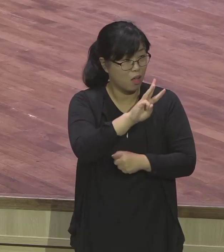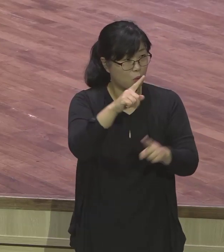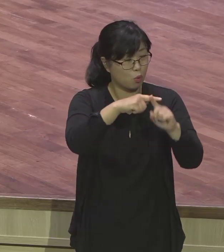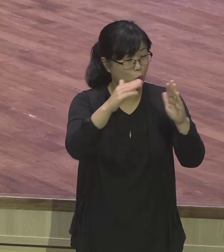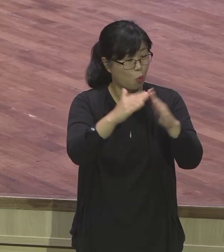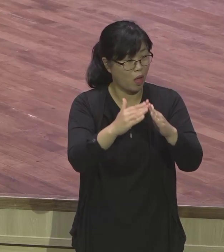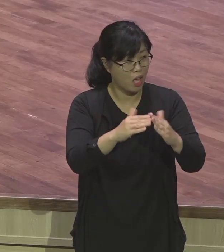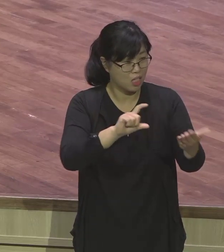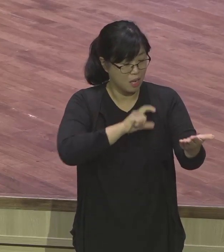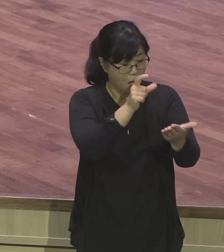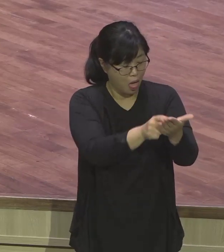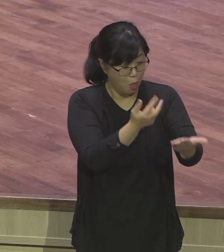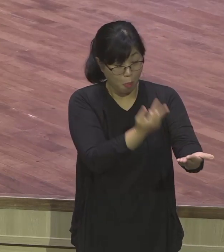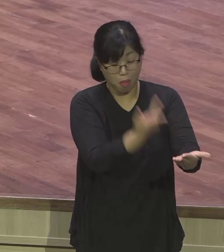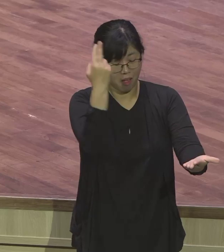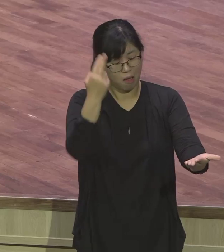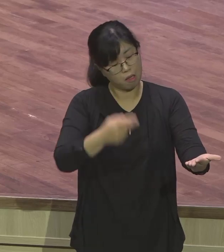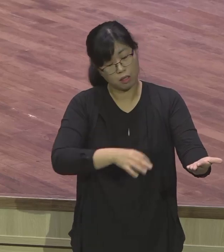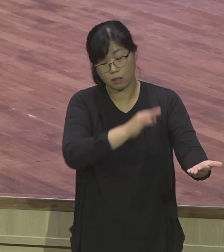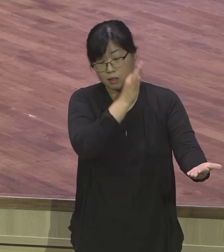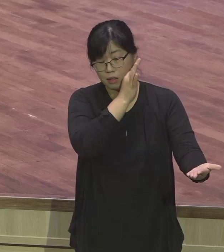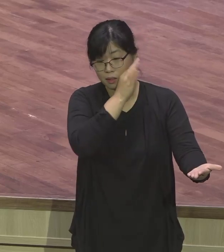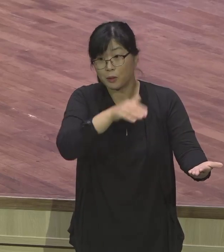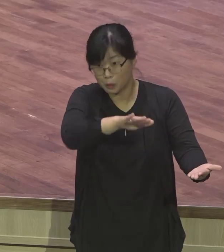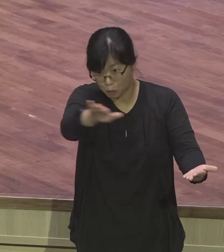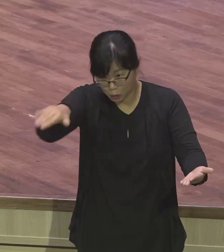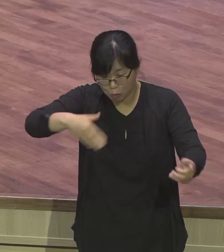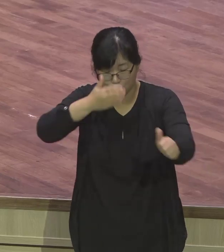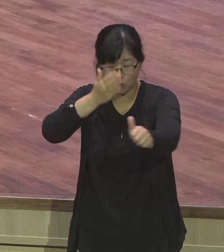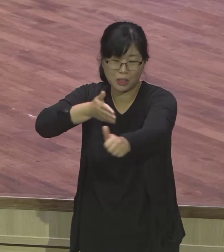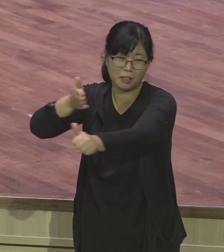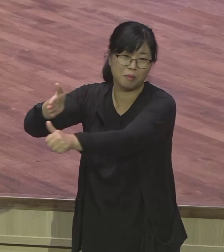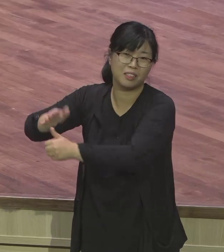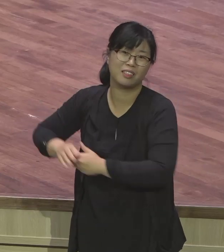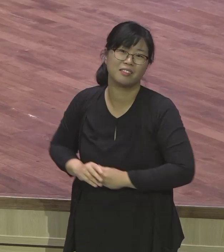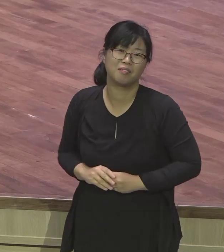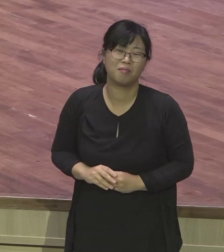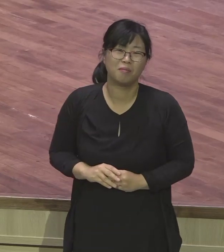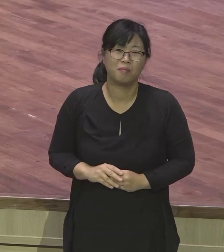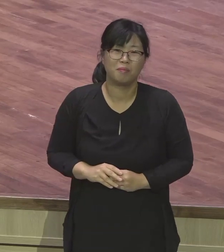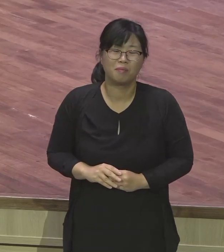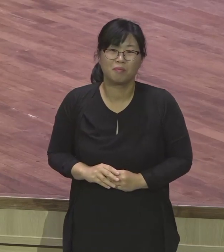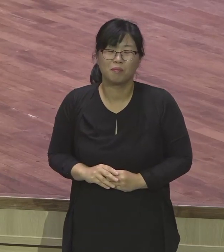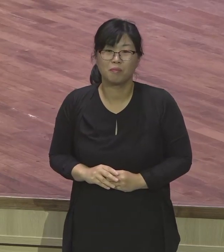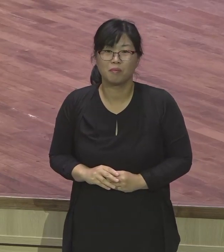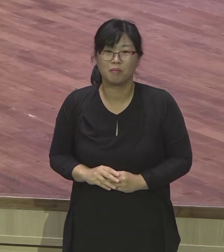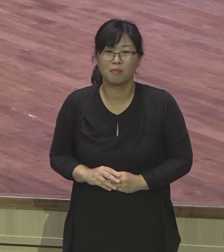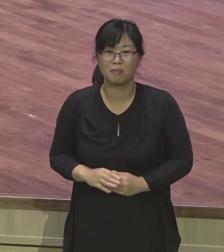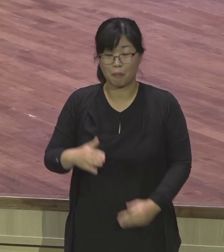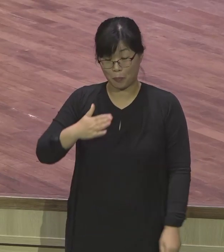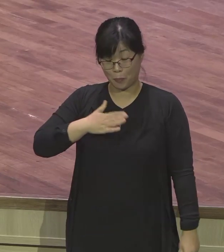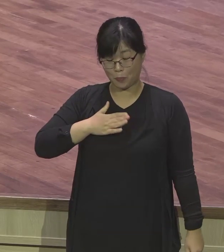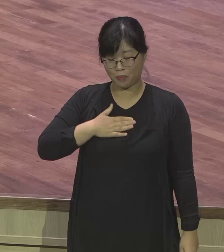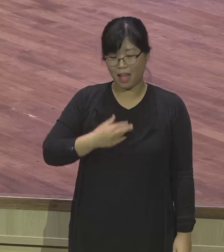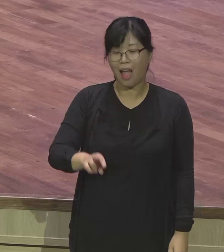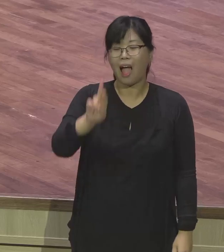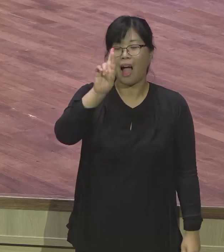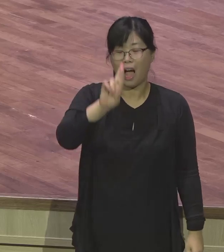시대적인 미션이 우리 연계에 있음을 믿으시기 바랍니다. 제가 이 알료 총장이라는 것은요, 우리 교회가,